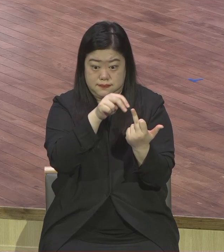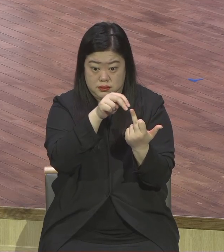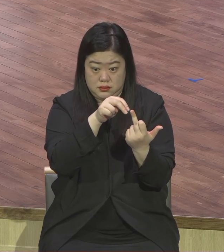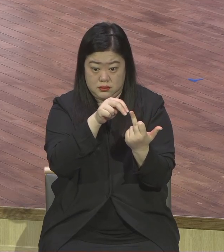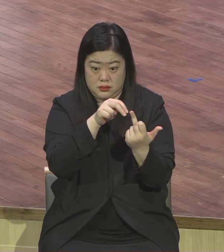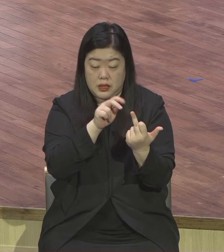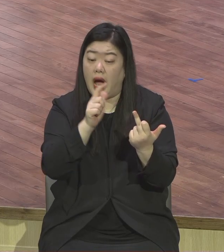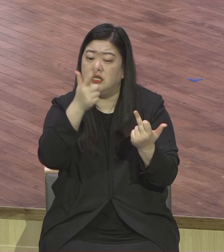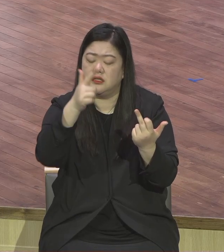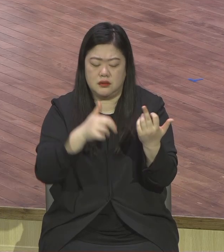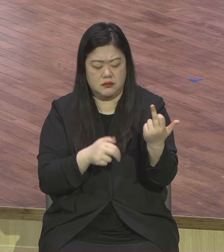여러 길이 있다.